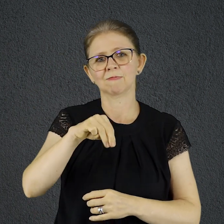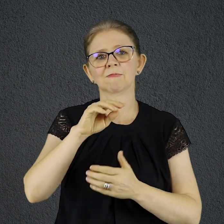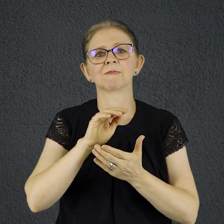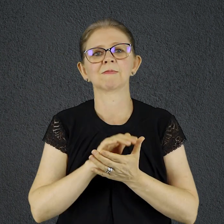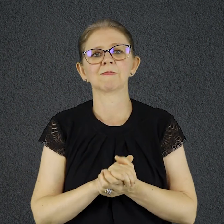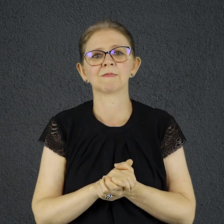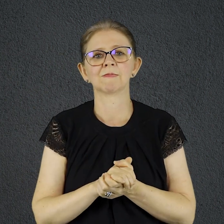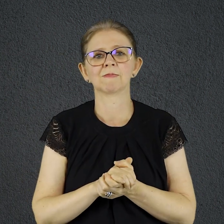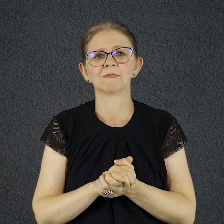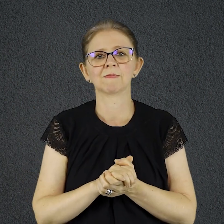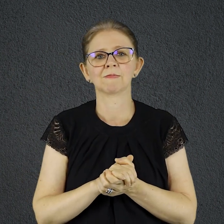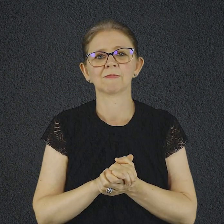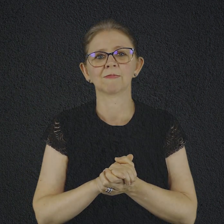aí E aí